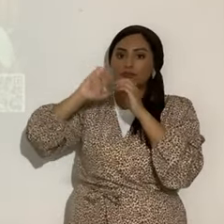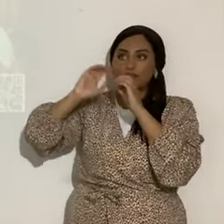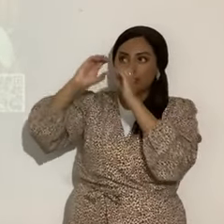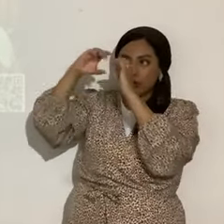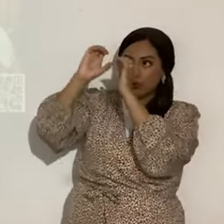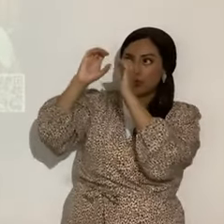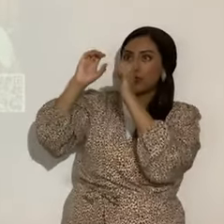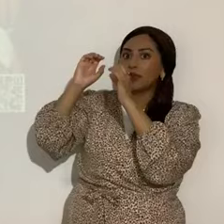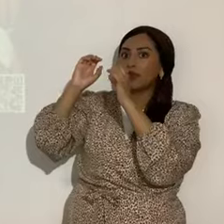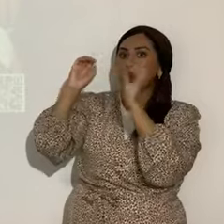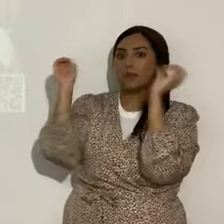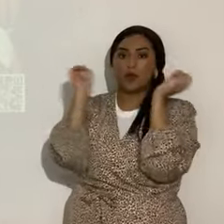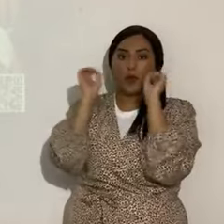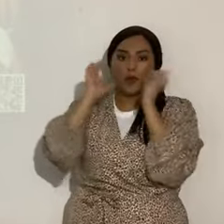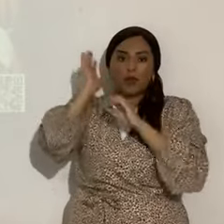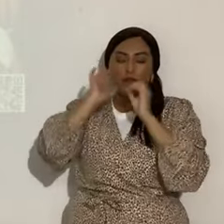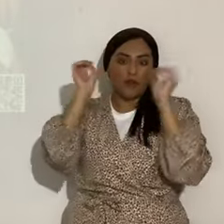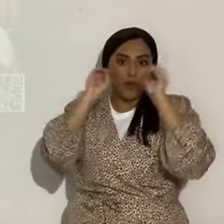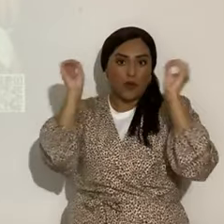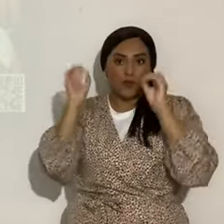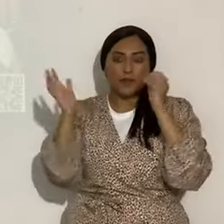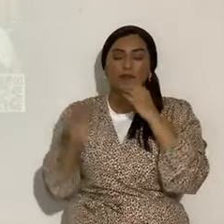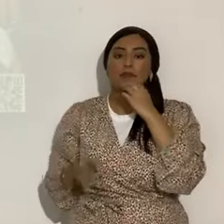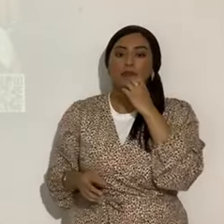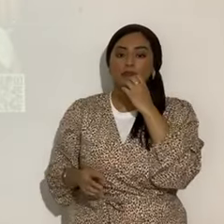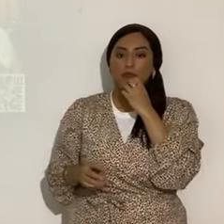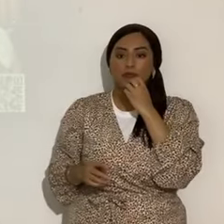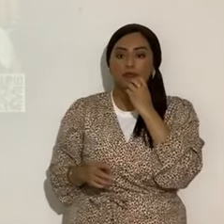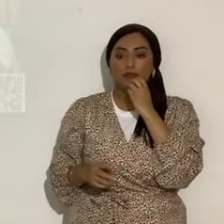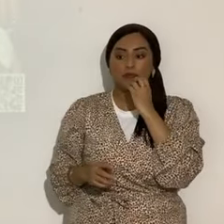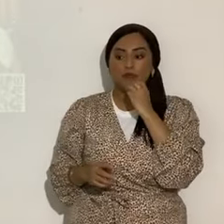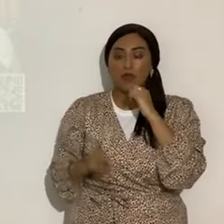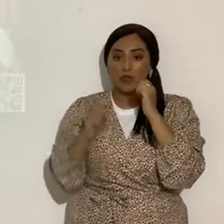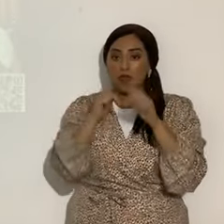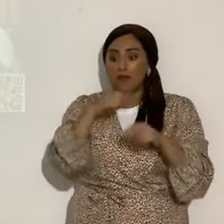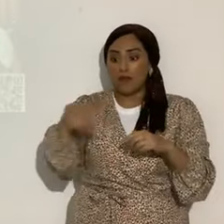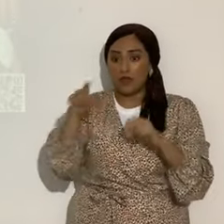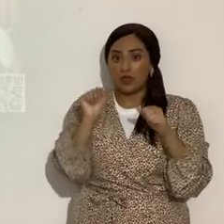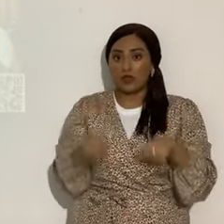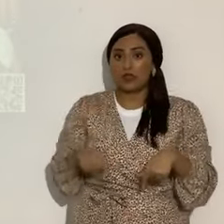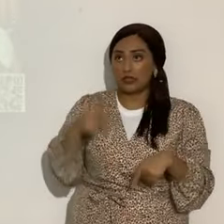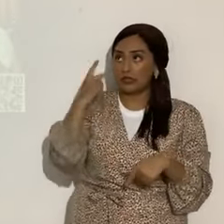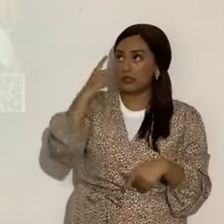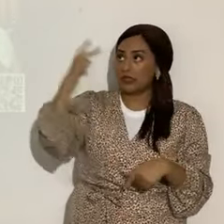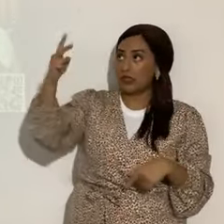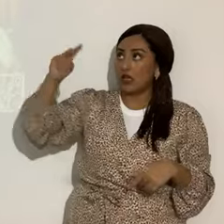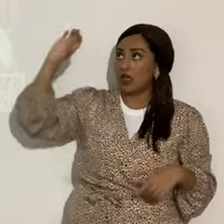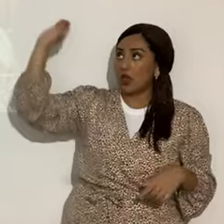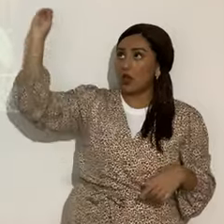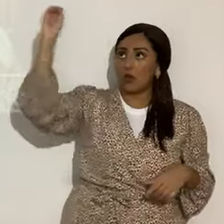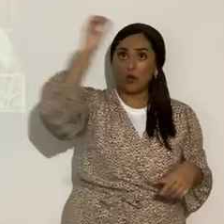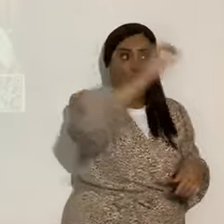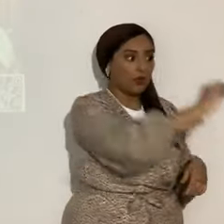no había telescopios, no había nada de eso. Pero ellos lo pudieron ver, pudieron ver ese cometa, el cometa Halley,